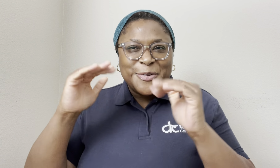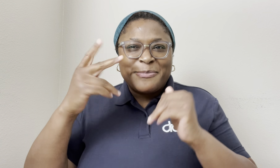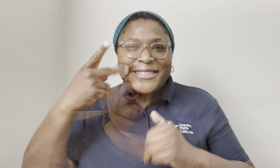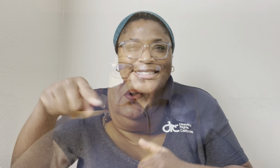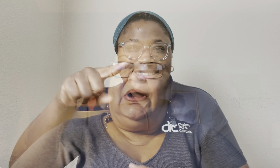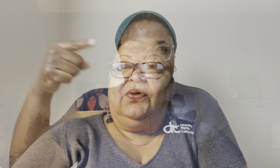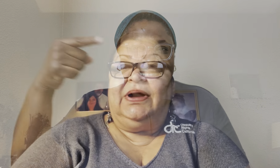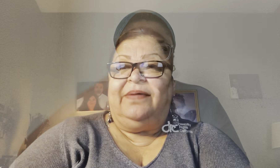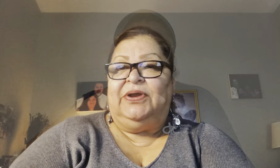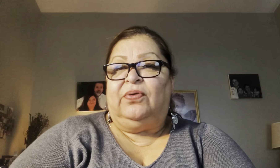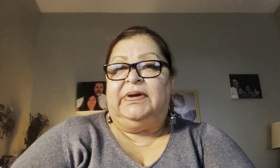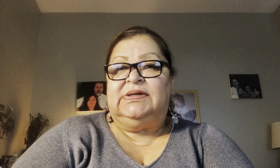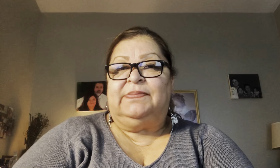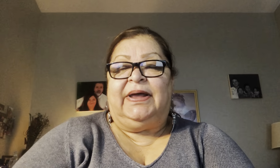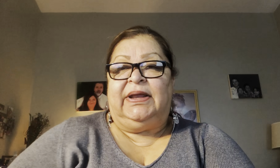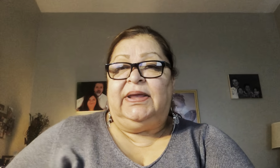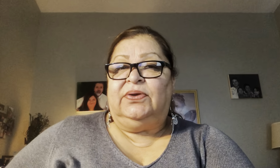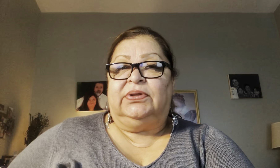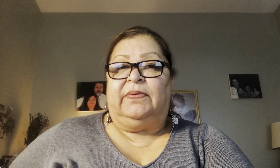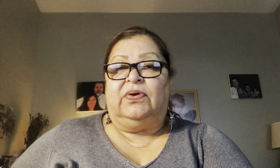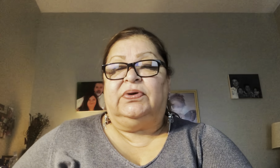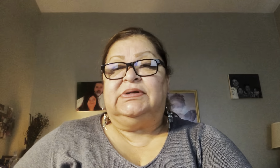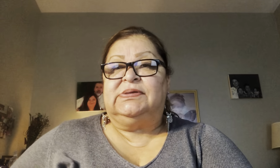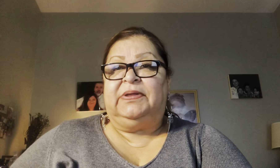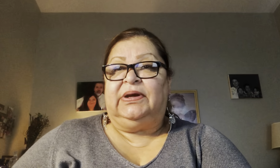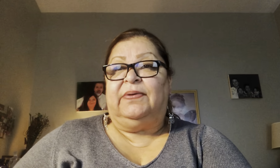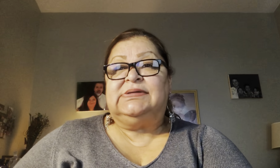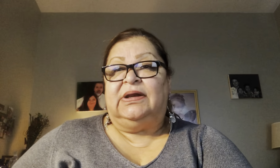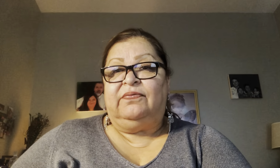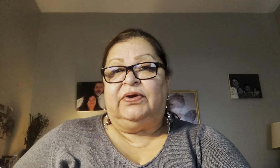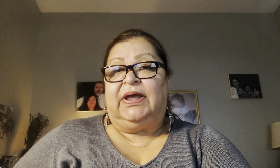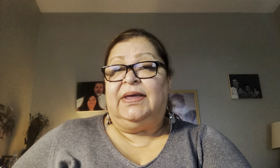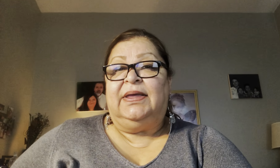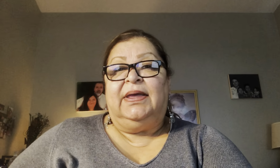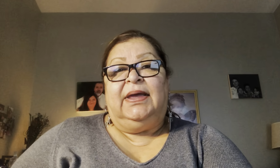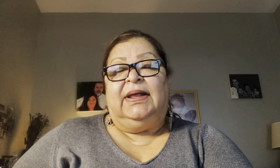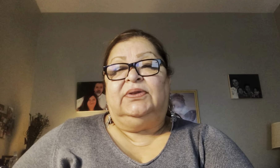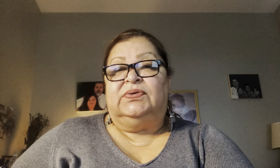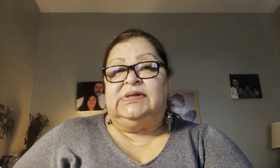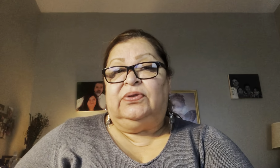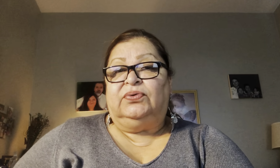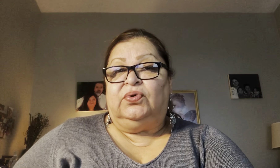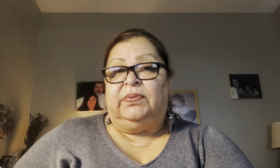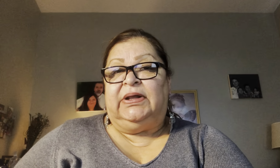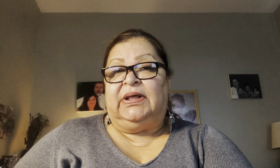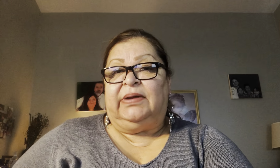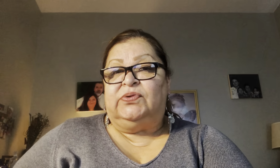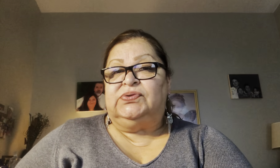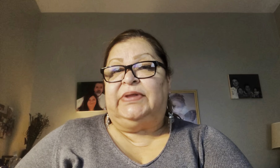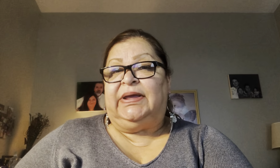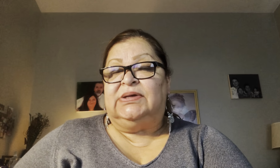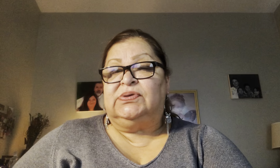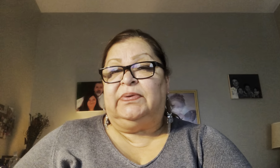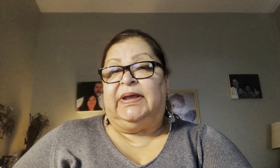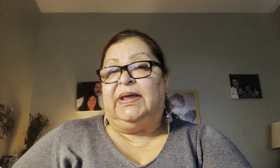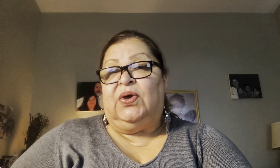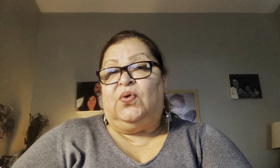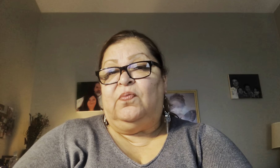Hola, hola. Mi nombre es Mari. Yo trabajo con Disability Rights California. El 12 de octubre daremos un taller sobre un